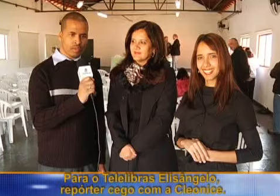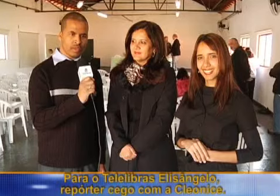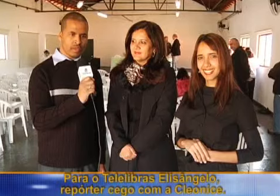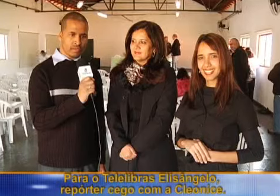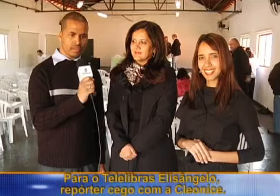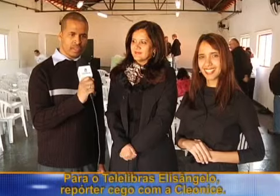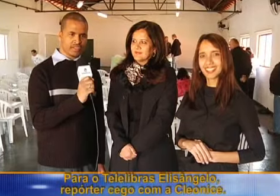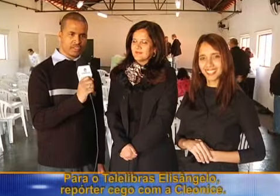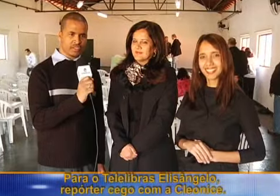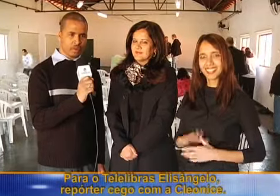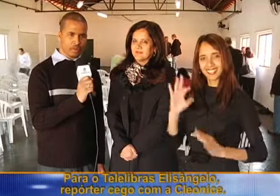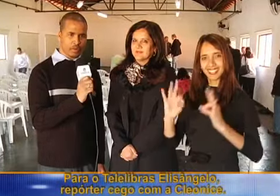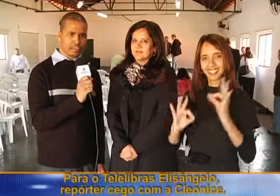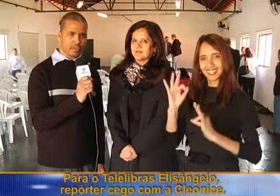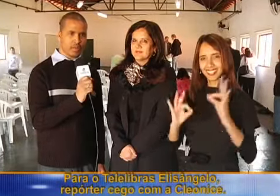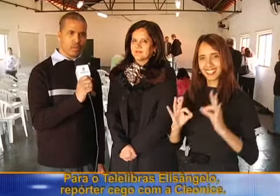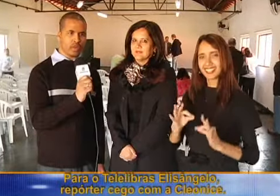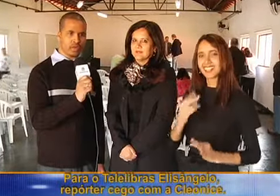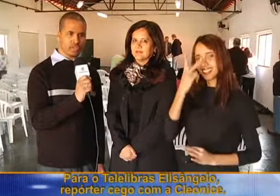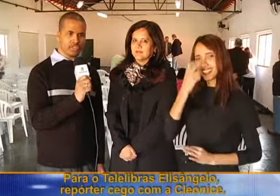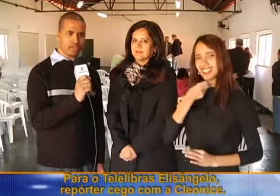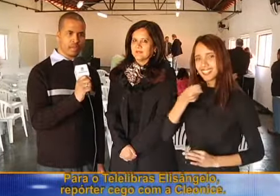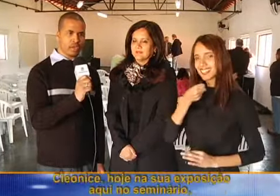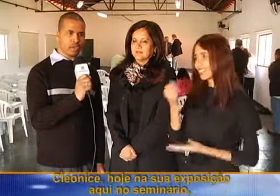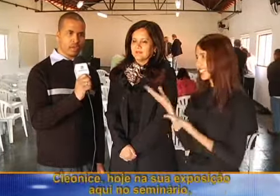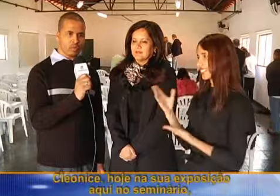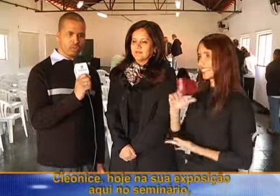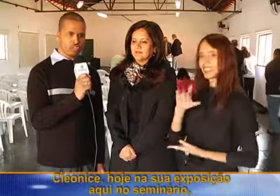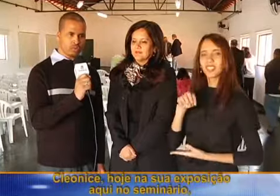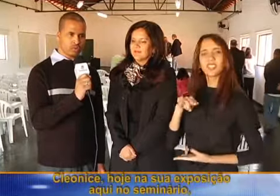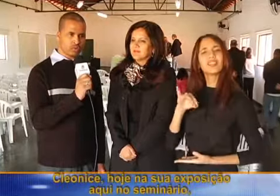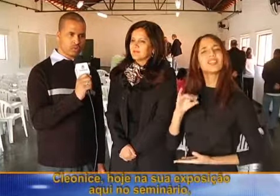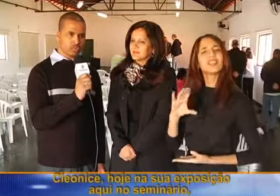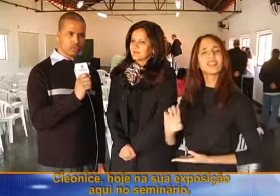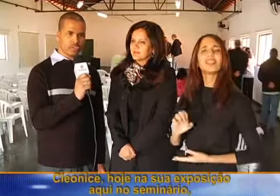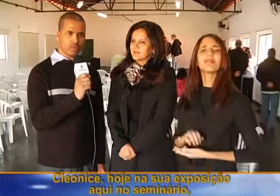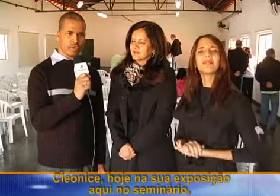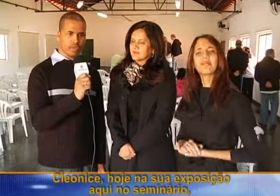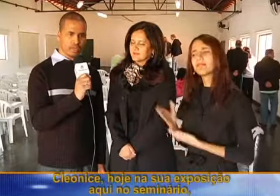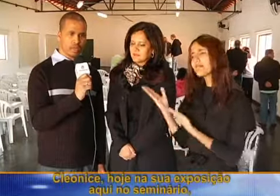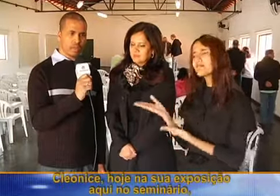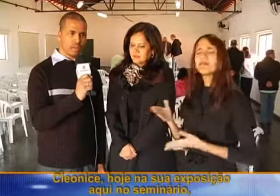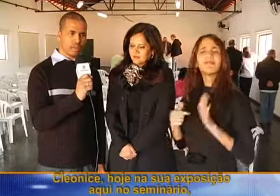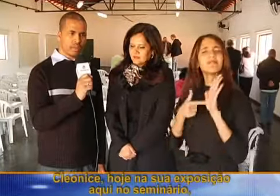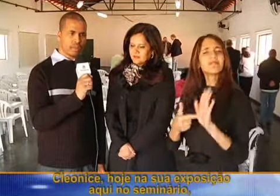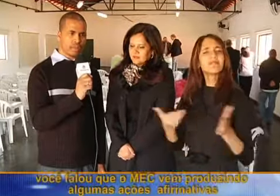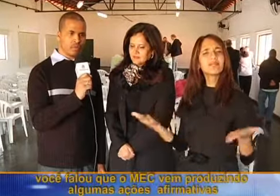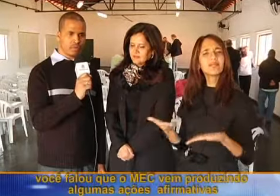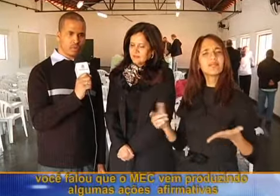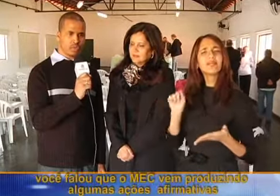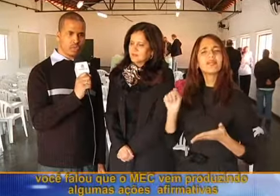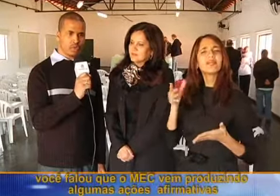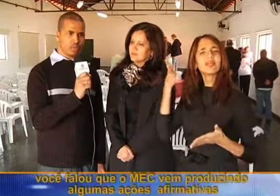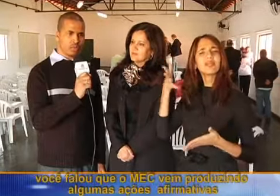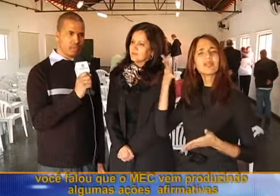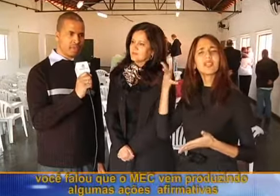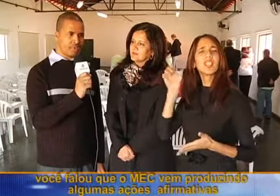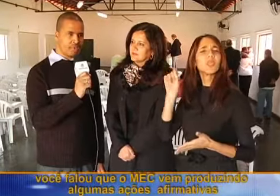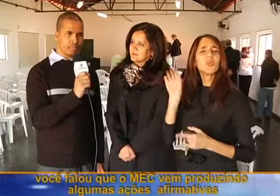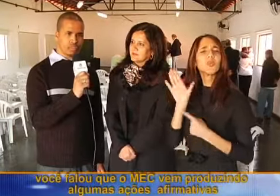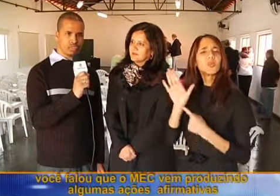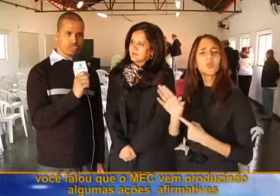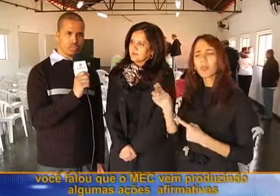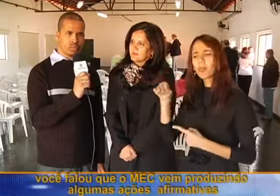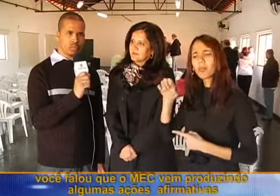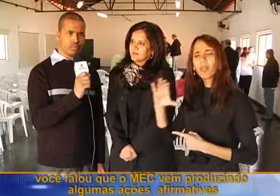Para o Telelibras, Elisângelo, repórter cego com a Cleonice. Cleonice, hoje na sua exposição aqui no seminário, você falou que o